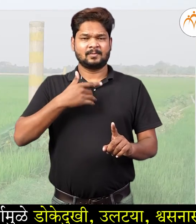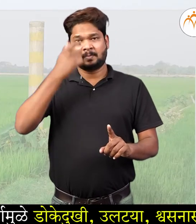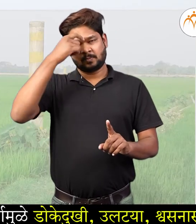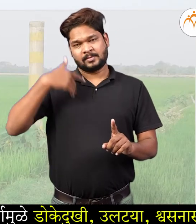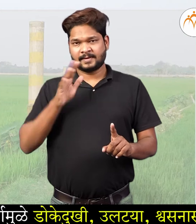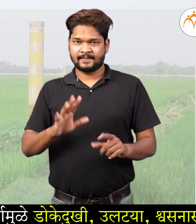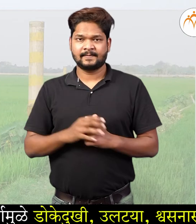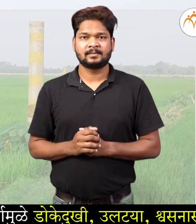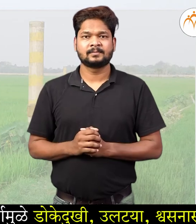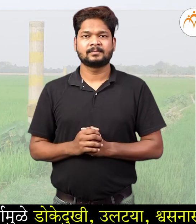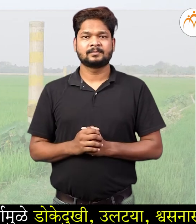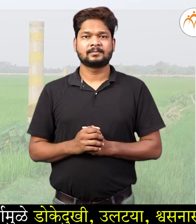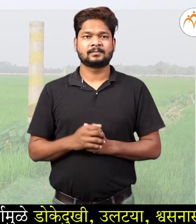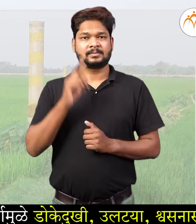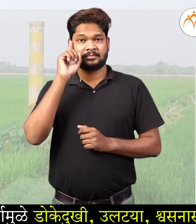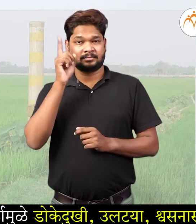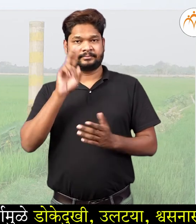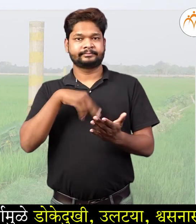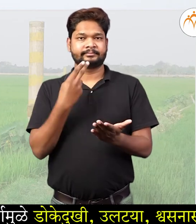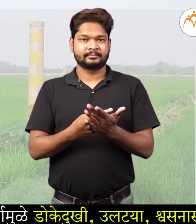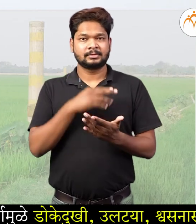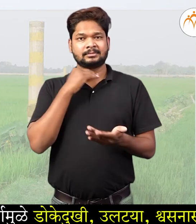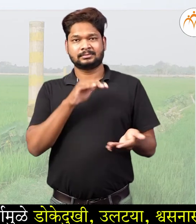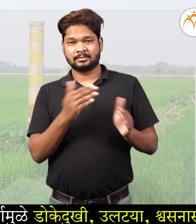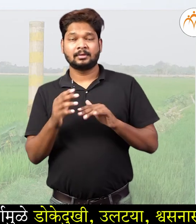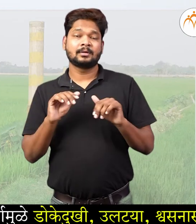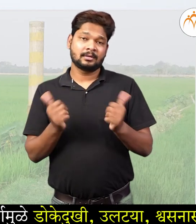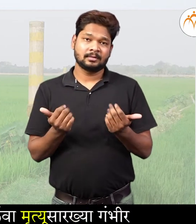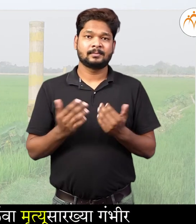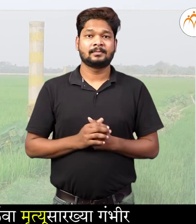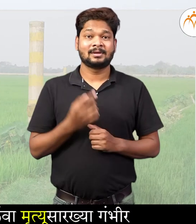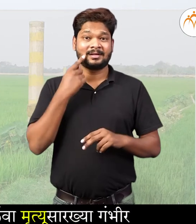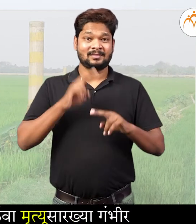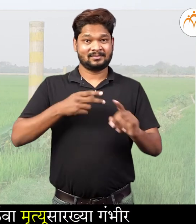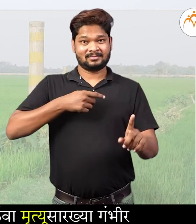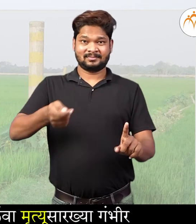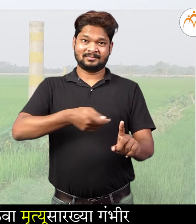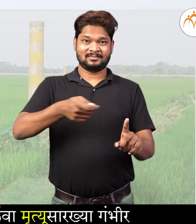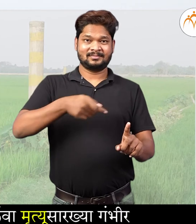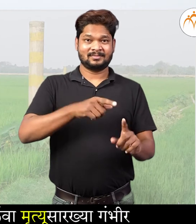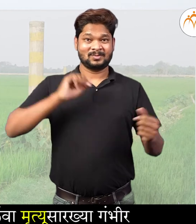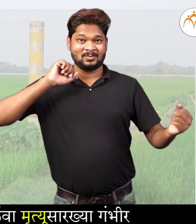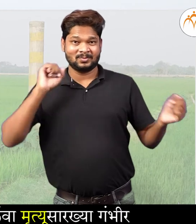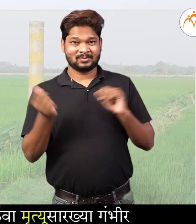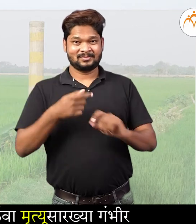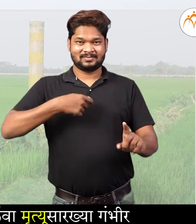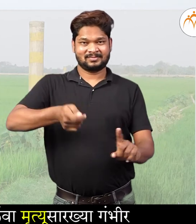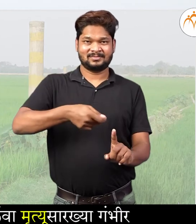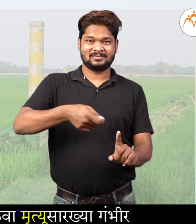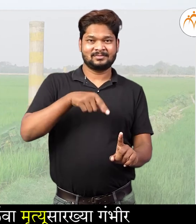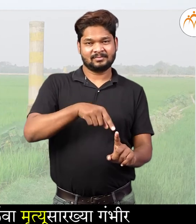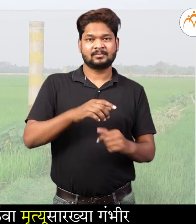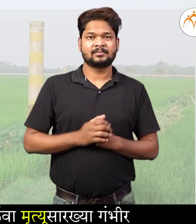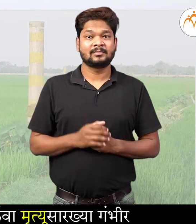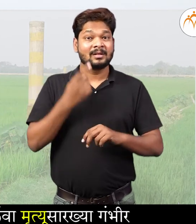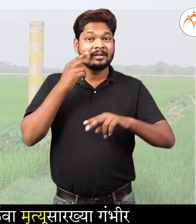श्वसनाचा त्रास या सर्ख्या तकरारी उदभवु शक्तात काही वेडा शुद्ध हर अपणे किवा मुरुत्तिव या